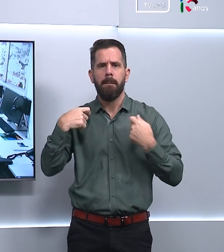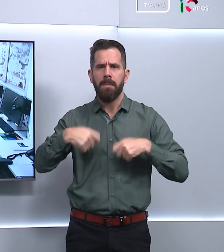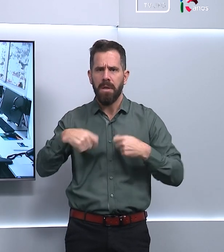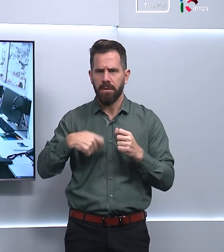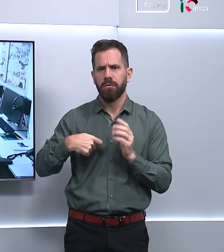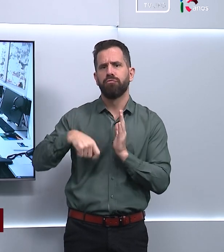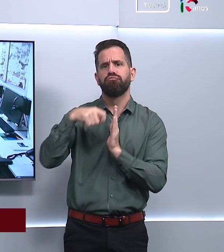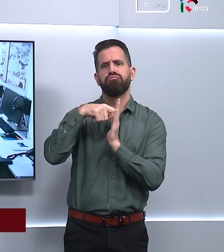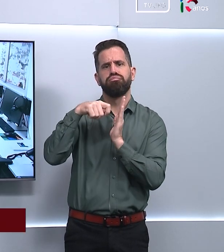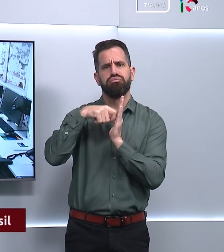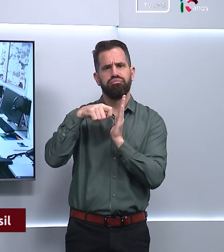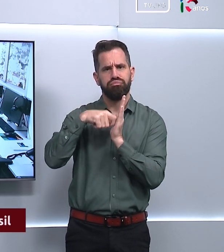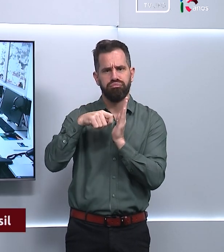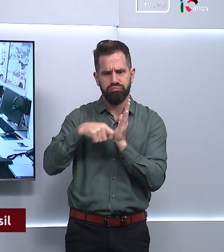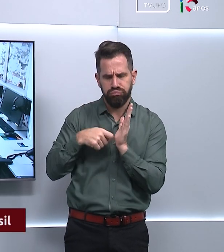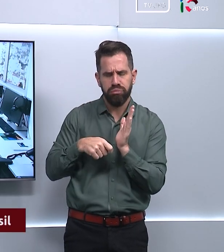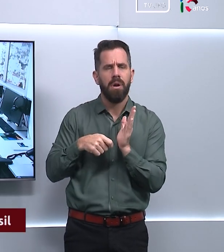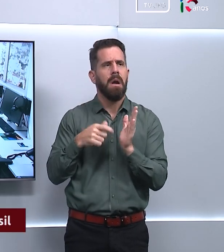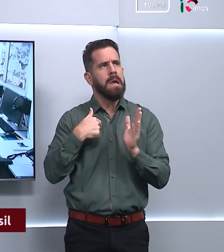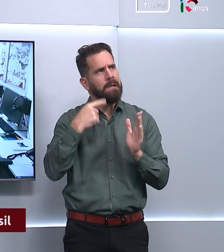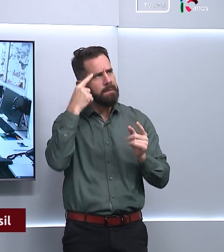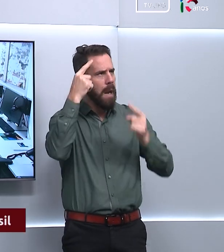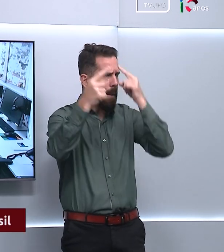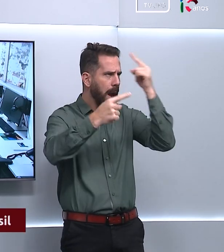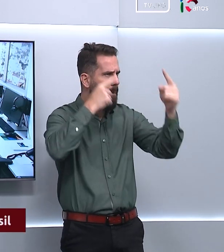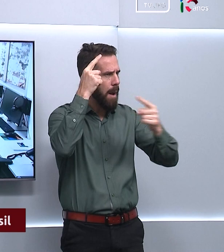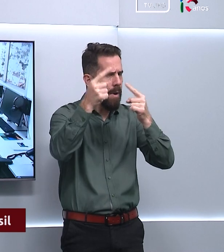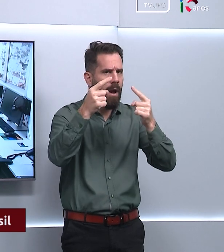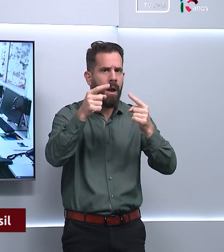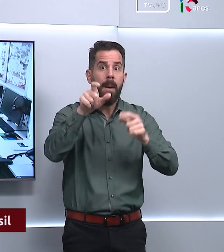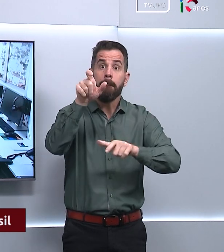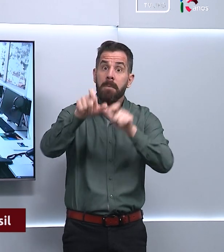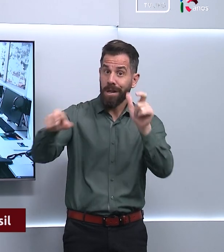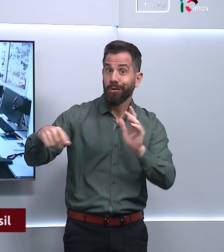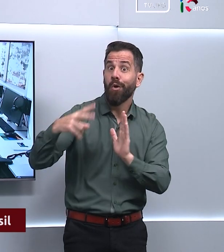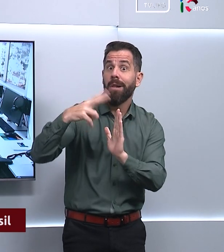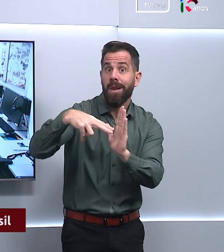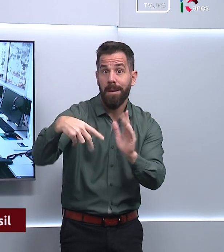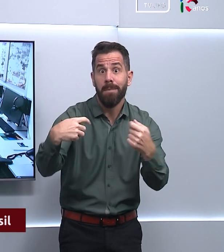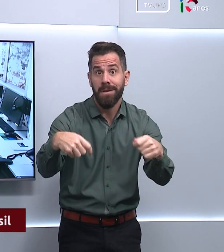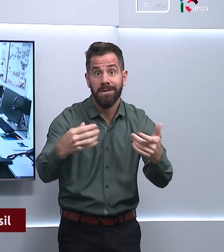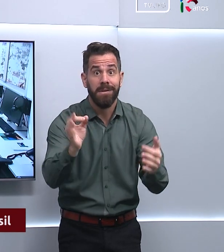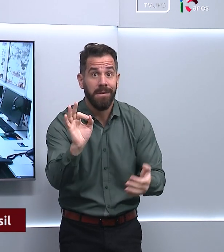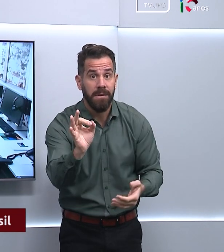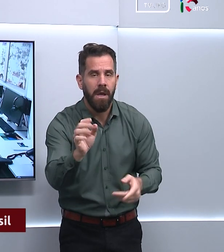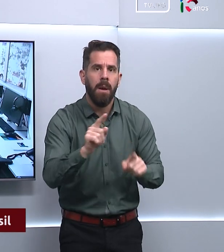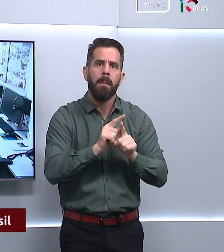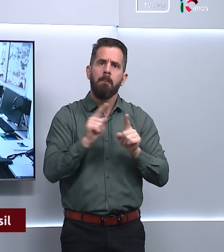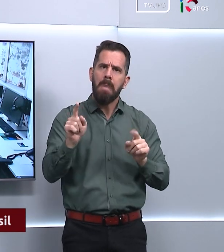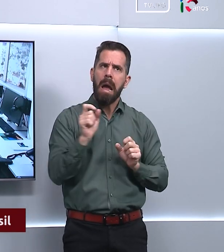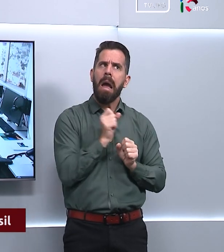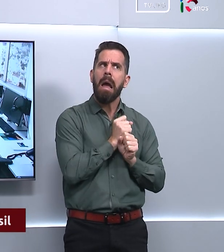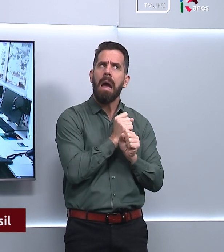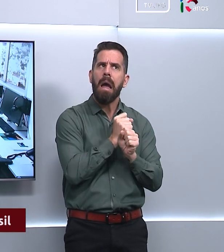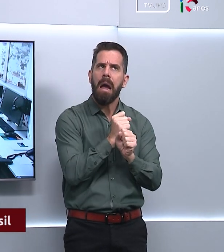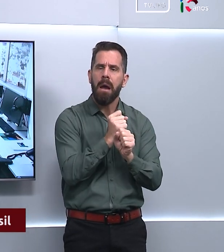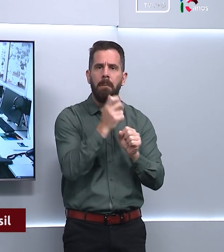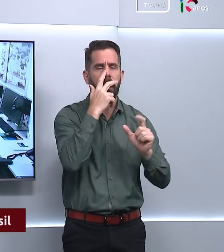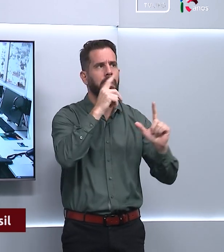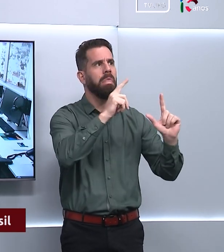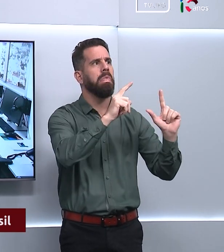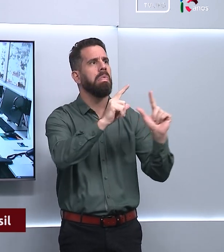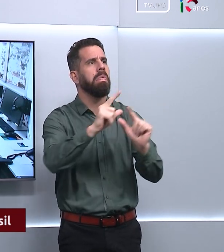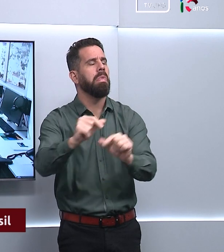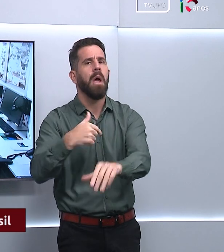mesmo? E nos últimos anos, o número de pessoas que têm o hábito de leitura diminuiu. Segundo pesquisa do